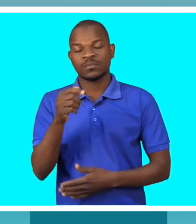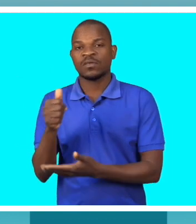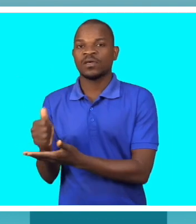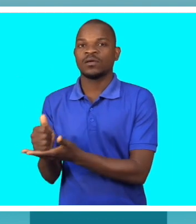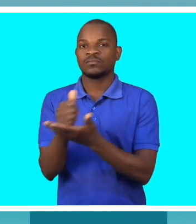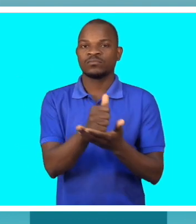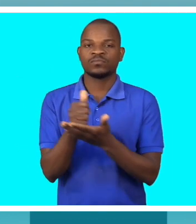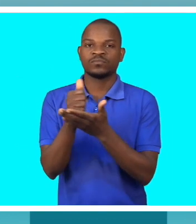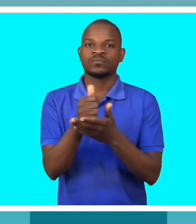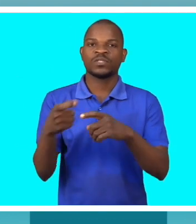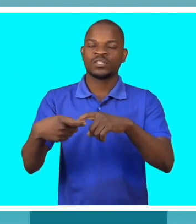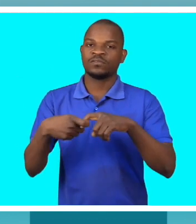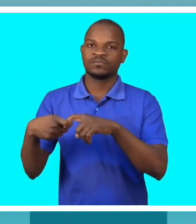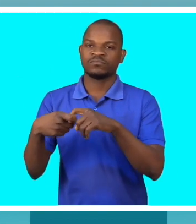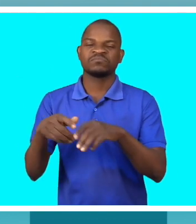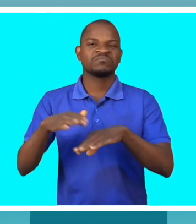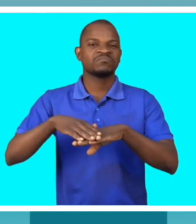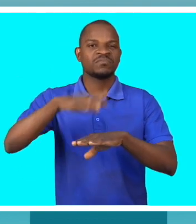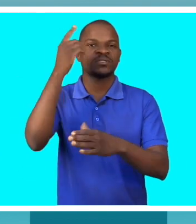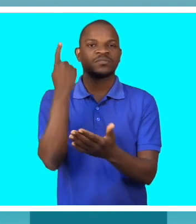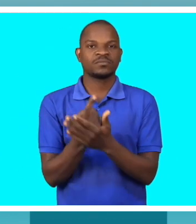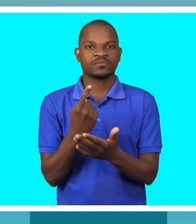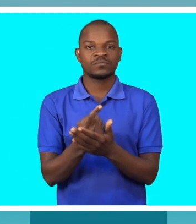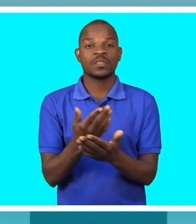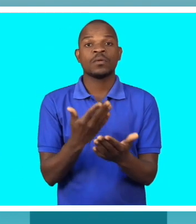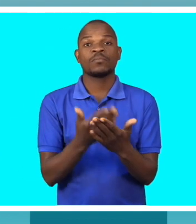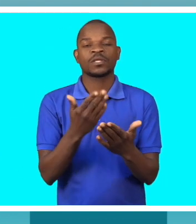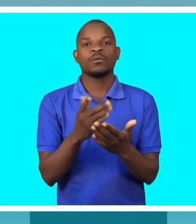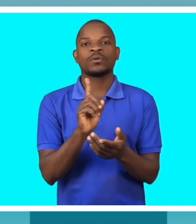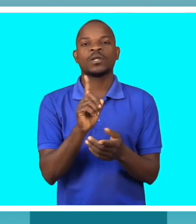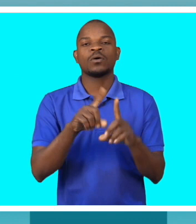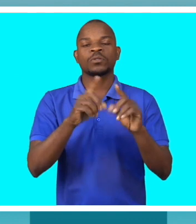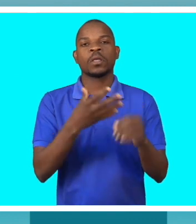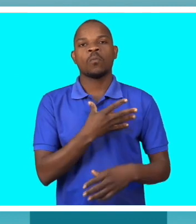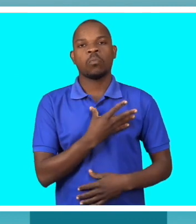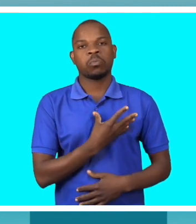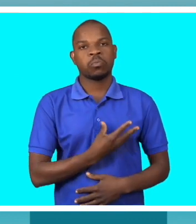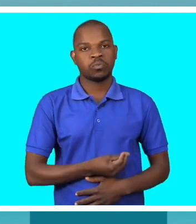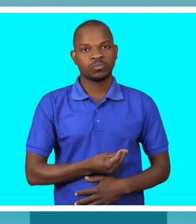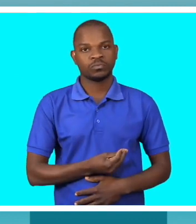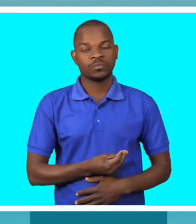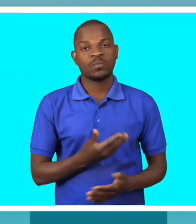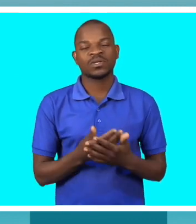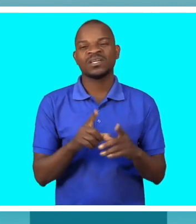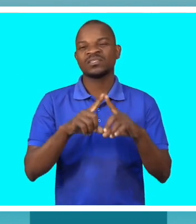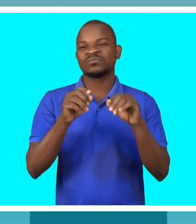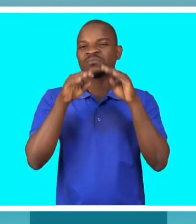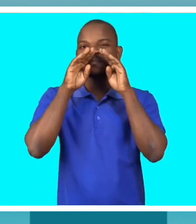mais próximas é fundamental para que não entram em depressão. Foi muito triste, mas